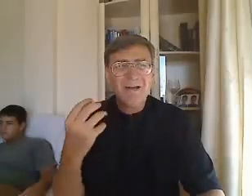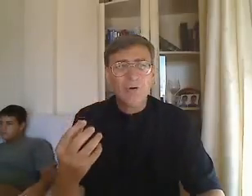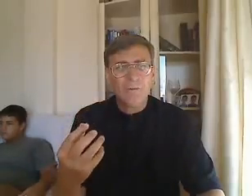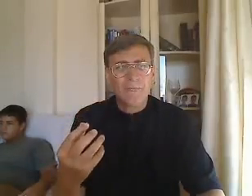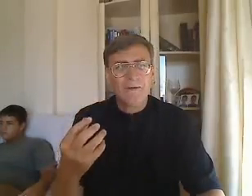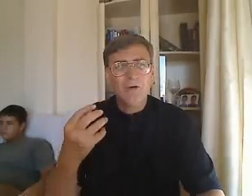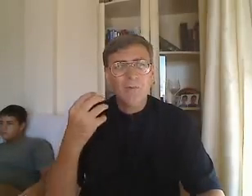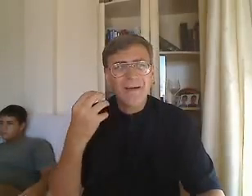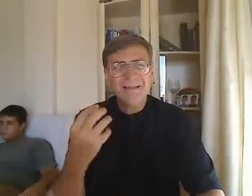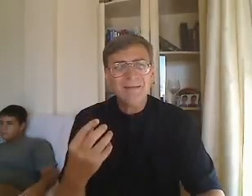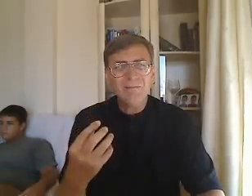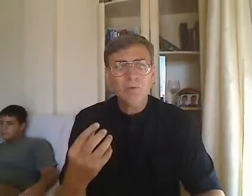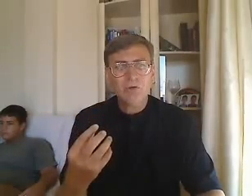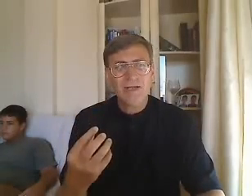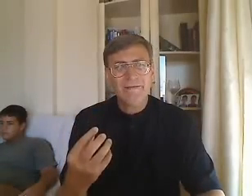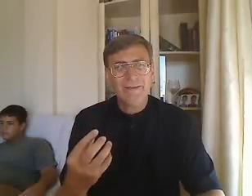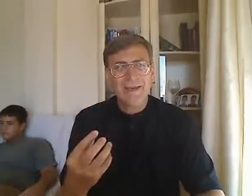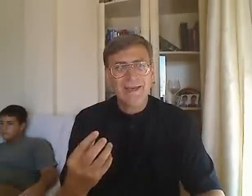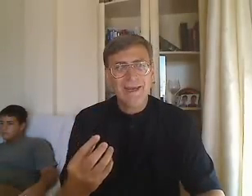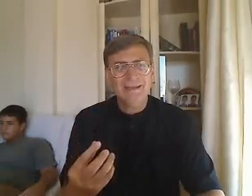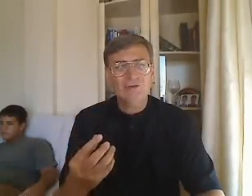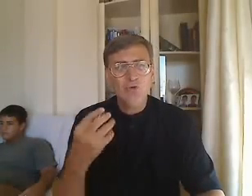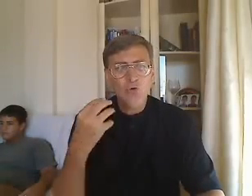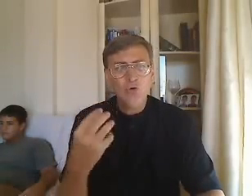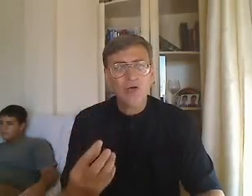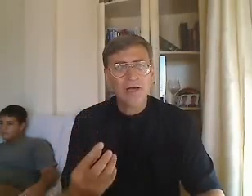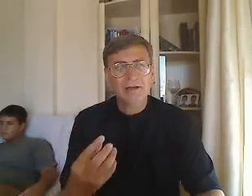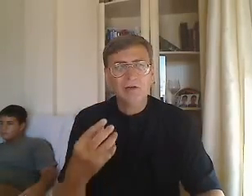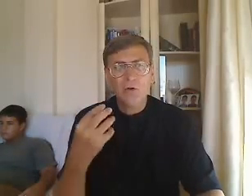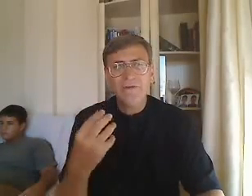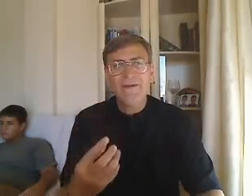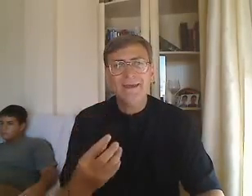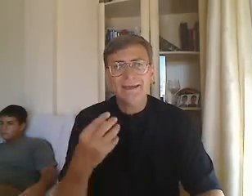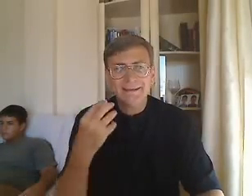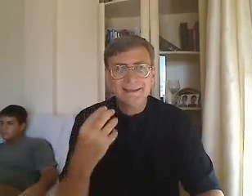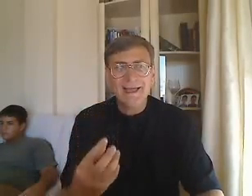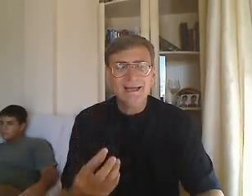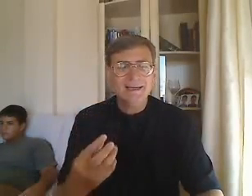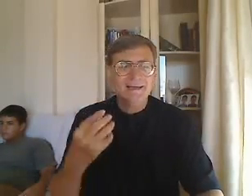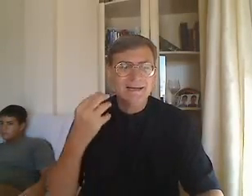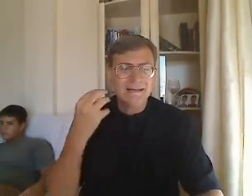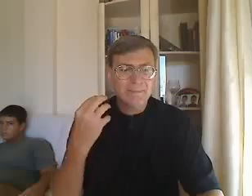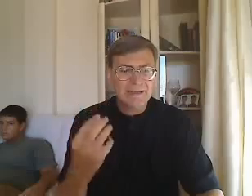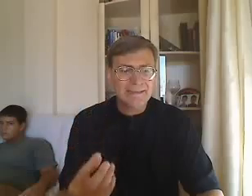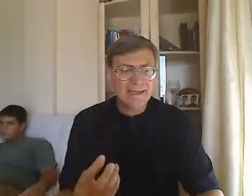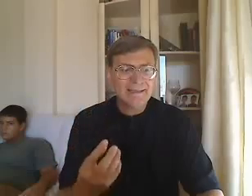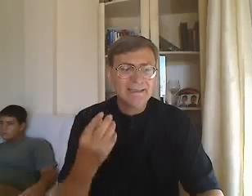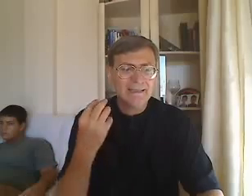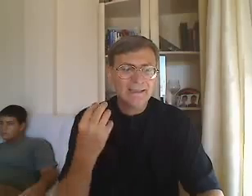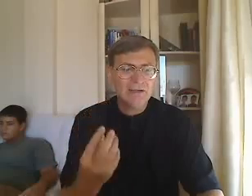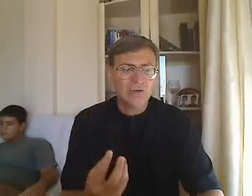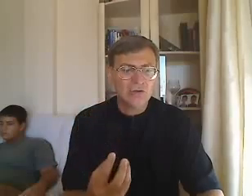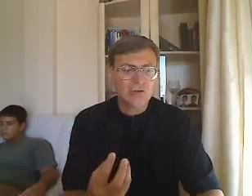Pero, lo más importante es un lugar donde está la presencia de Dios.